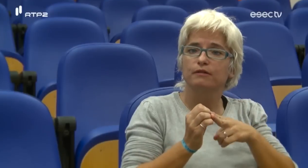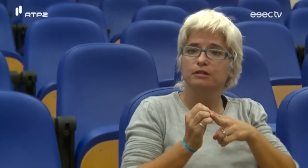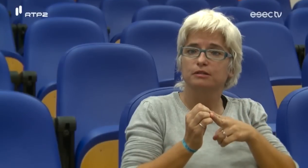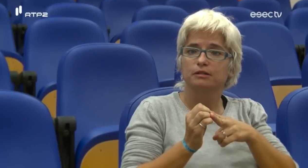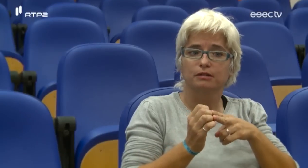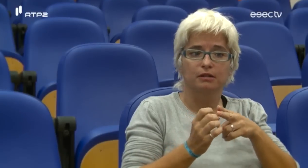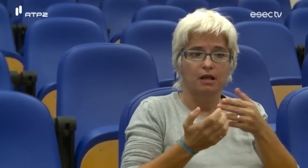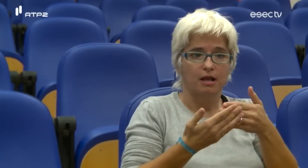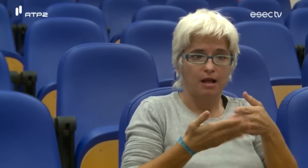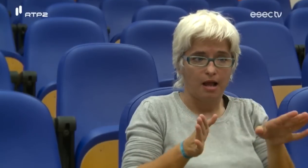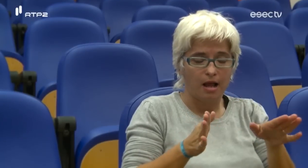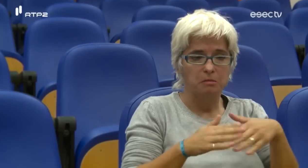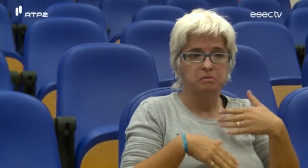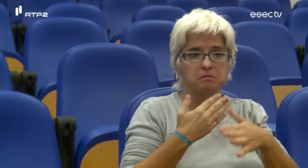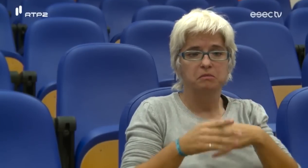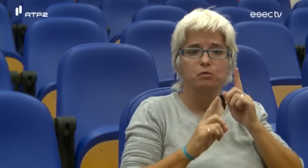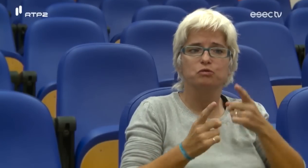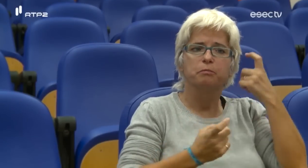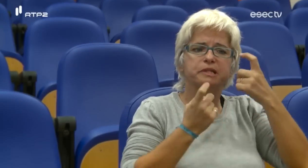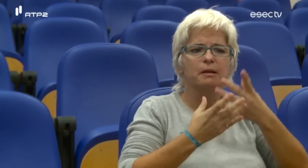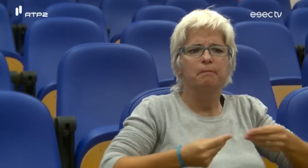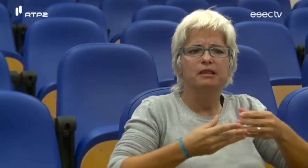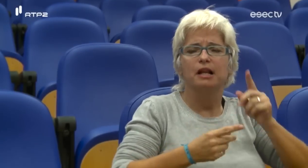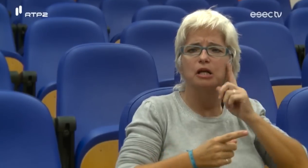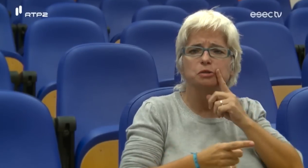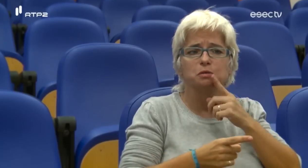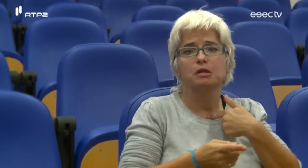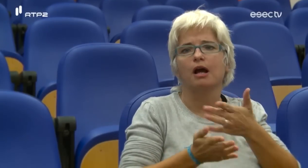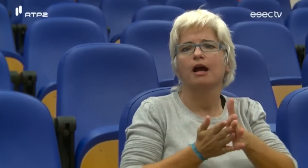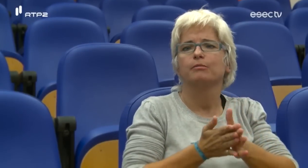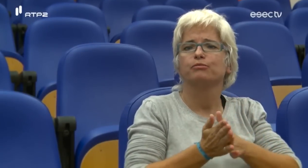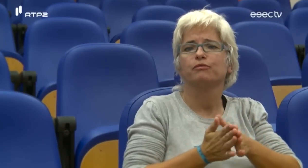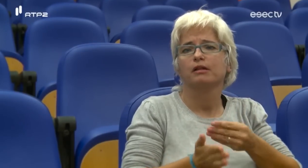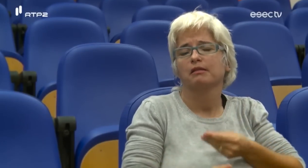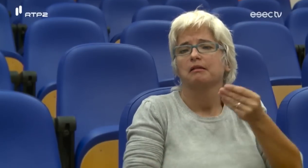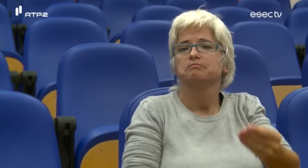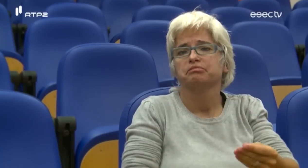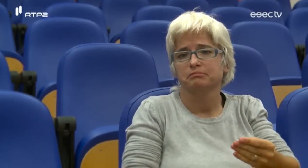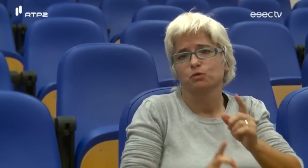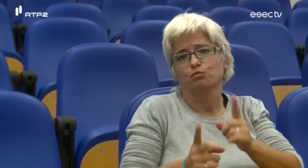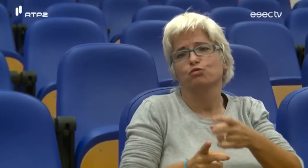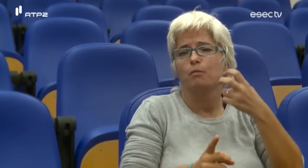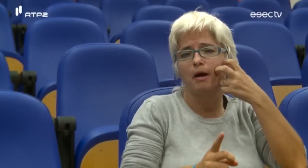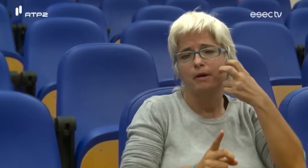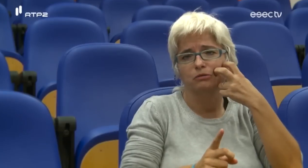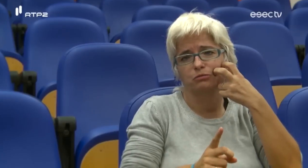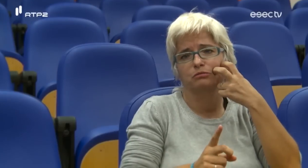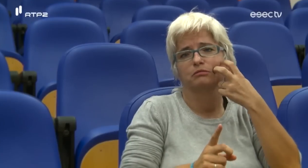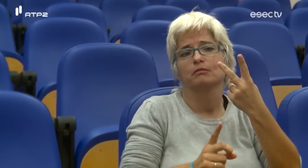criámos a Surdo Universo, a editora Surdo Universo, quando começámos a pensar nos materiais que iríamos criar para